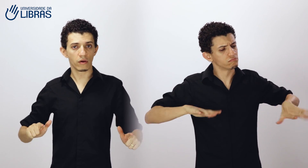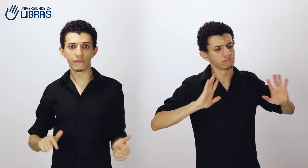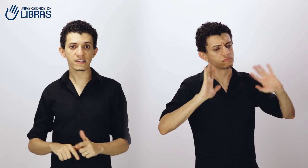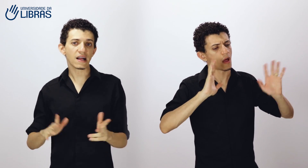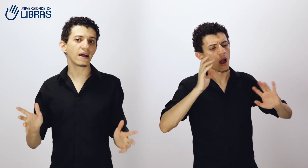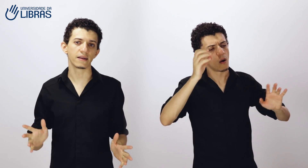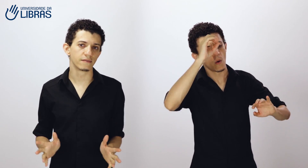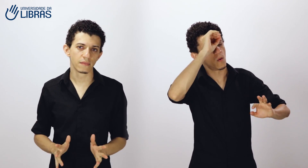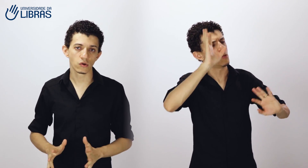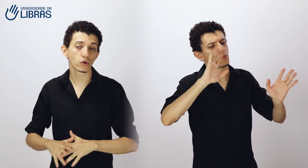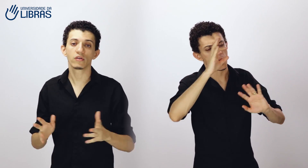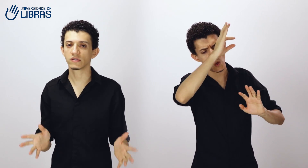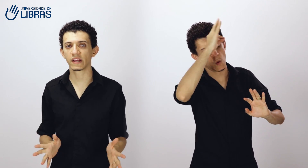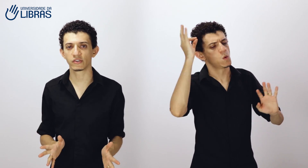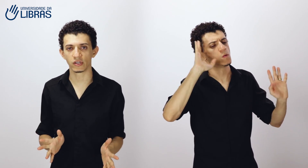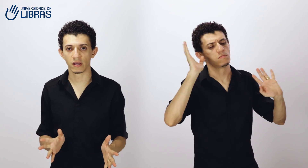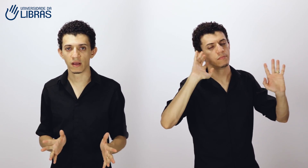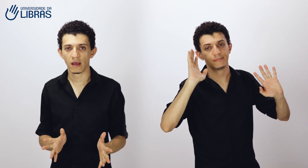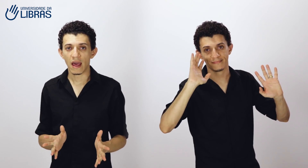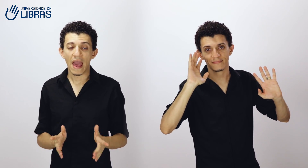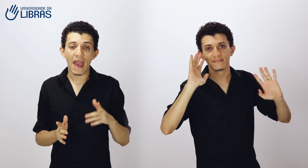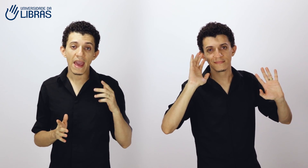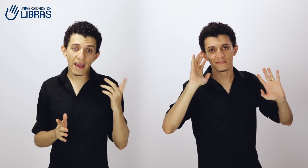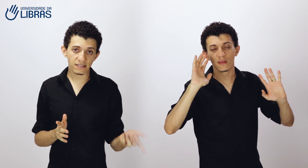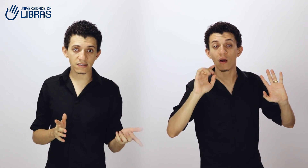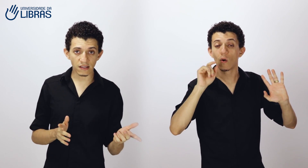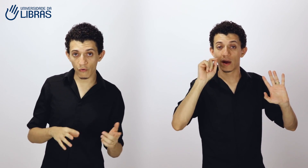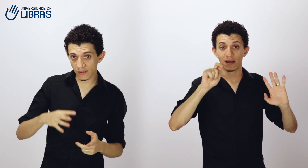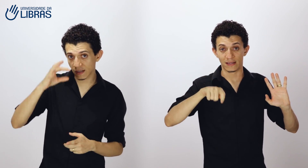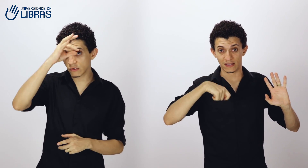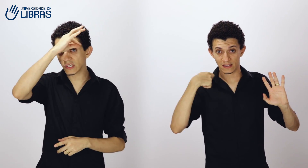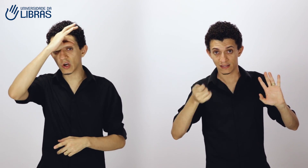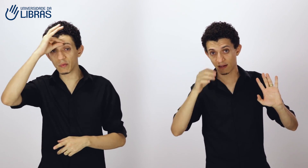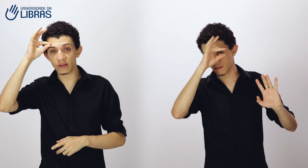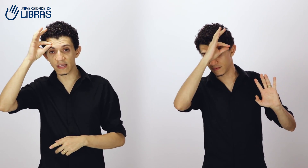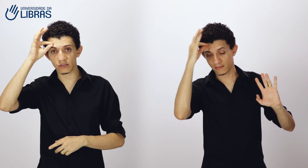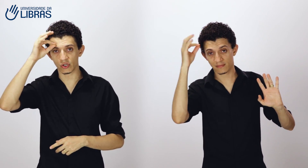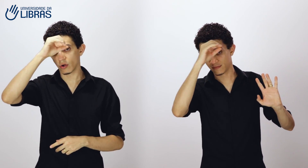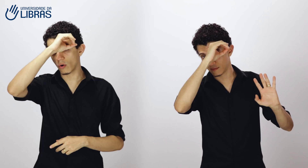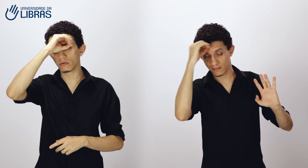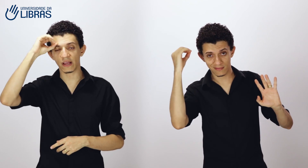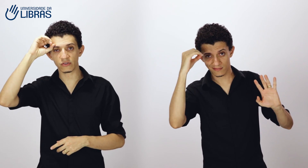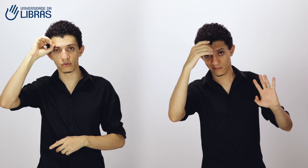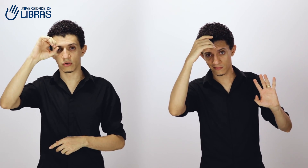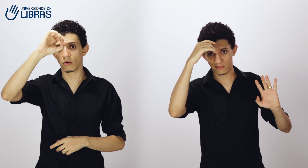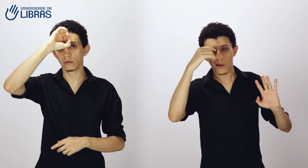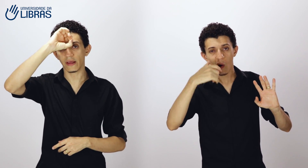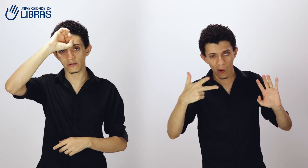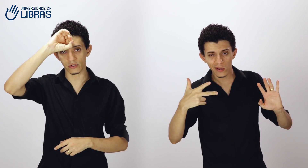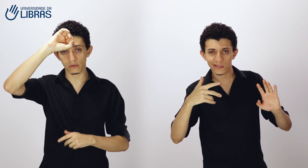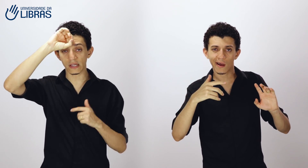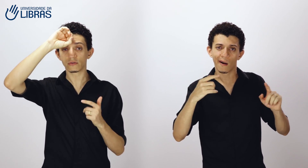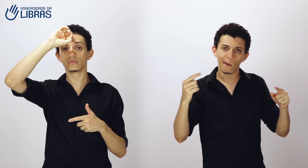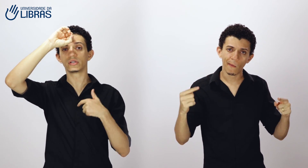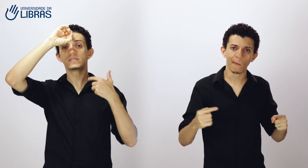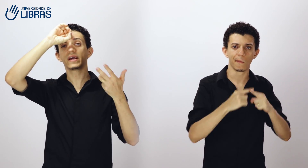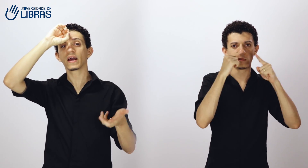eu não fiz nada. Eu sou inocente. Esse sinal fica sendo sinônimo deste, ou deste, ou deste, no sentido de ser